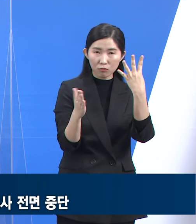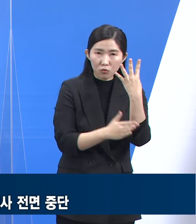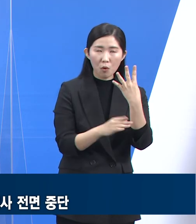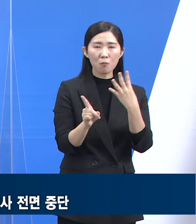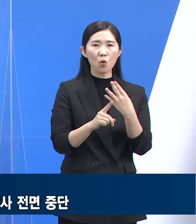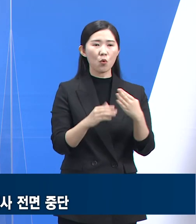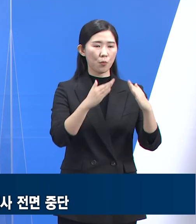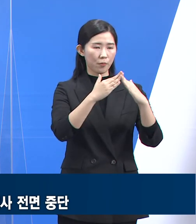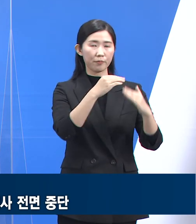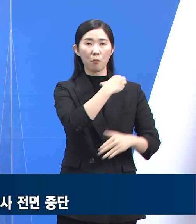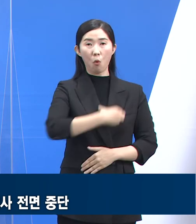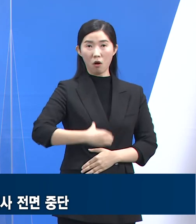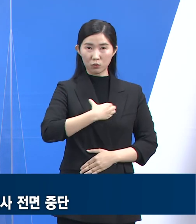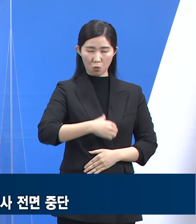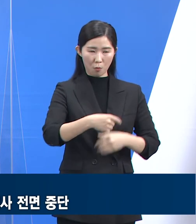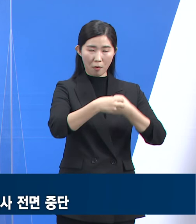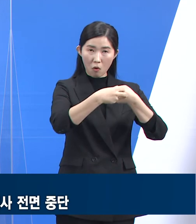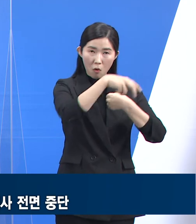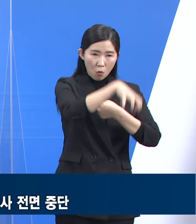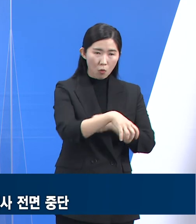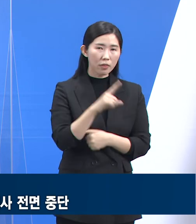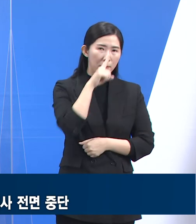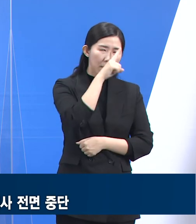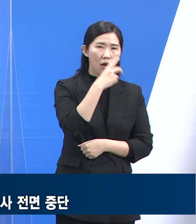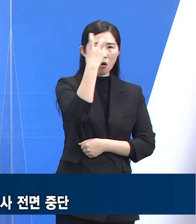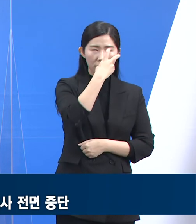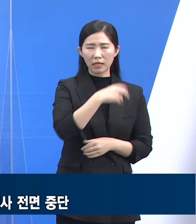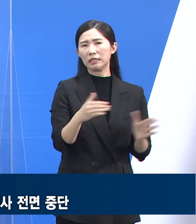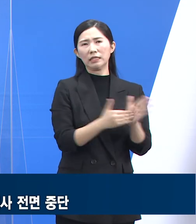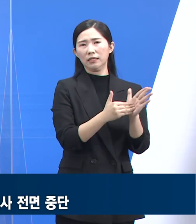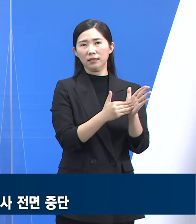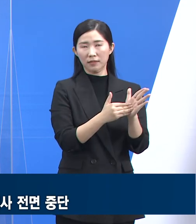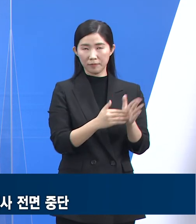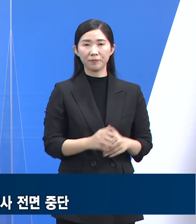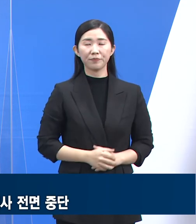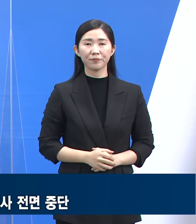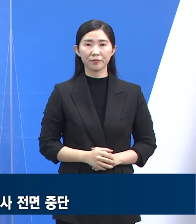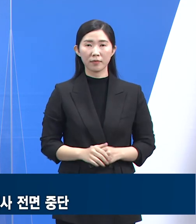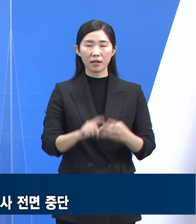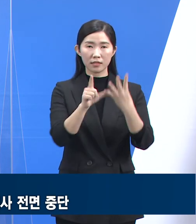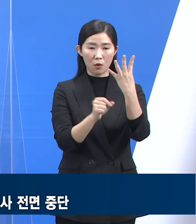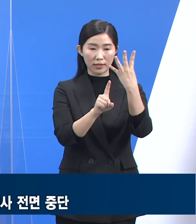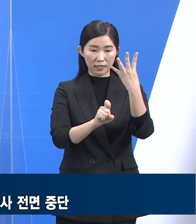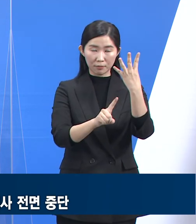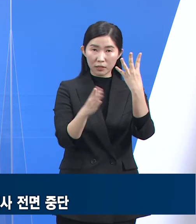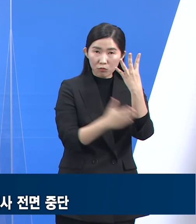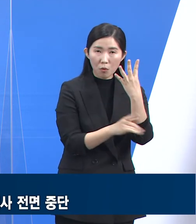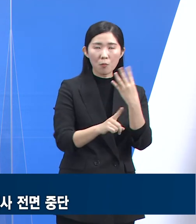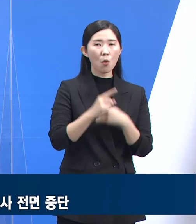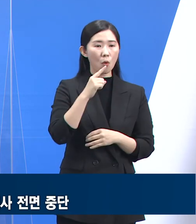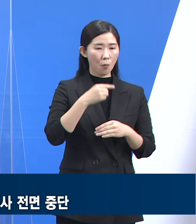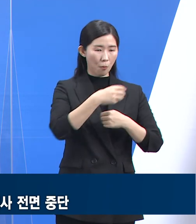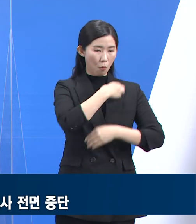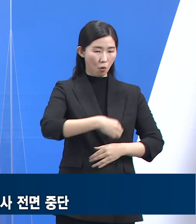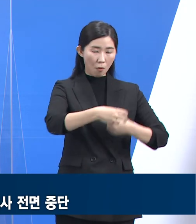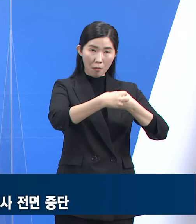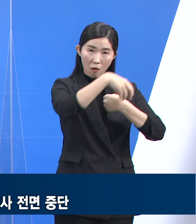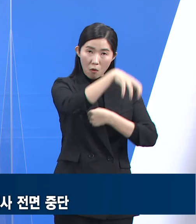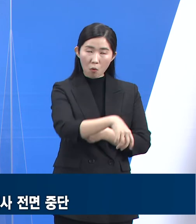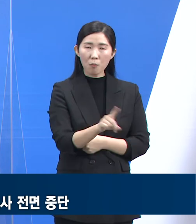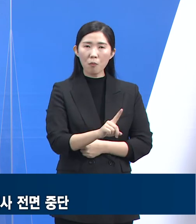임시선별검사소에서 신속항원검사가 전면 중단됩니다. 11일부터 보건소에서는 고위험군 등 검사